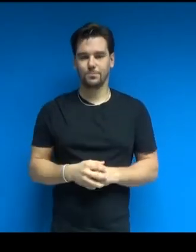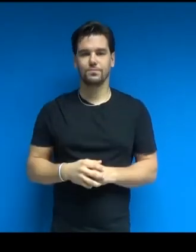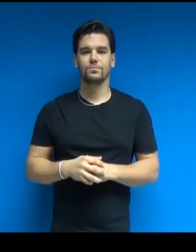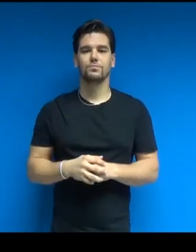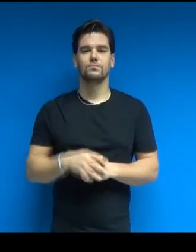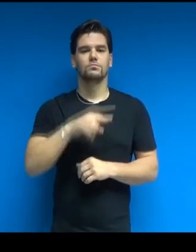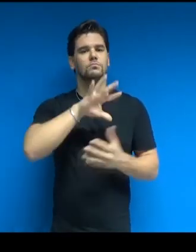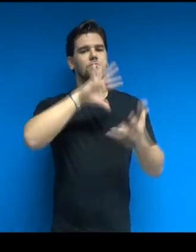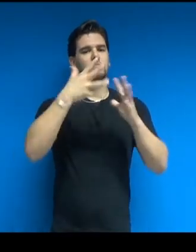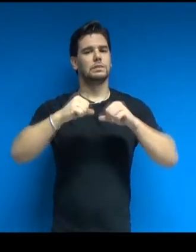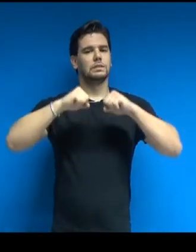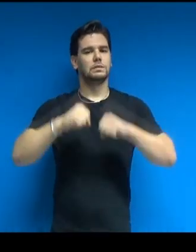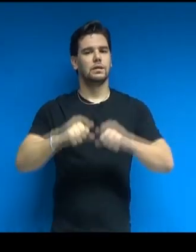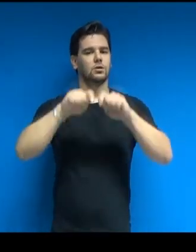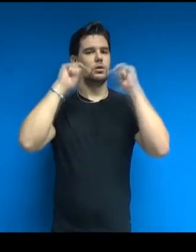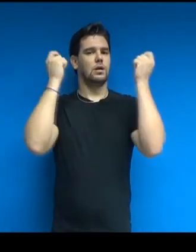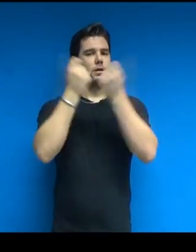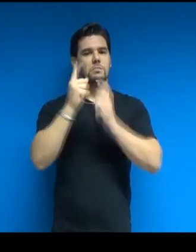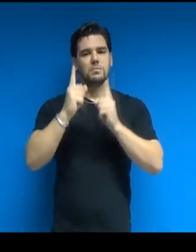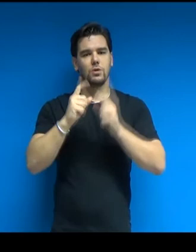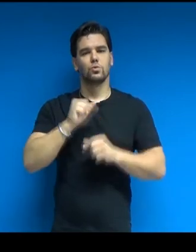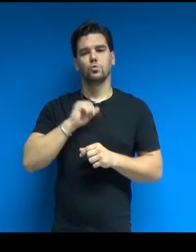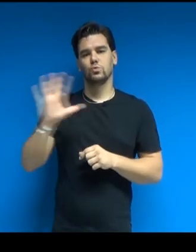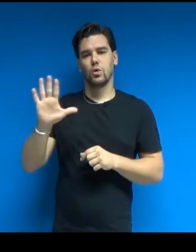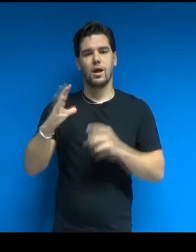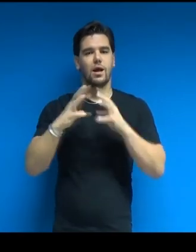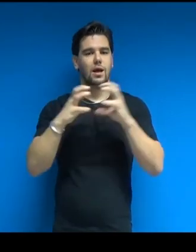quartier generale milanese dell'Agenzia Assicurativa.